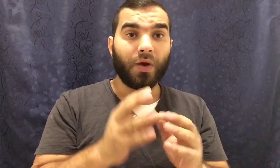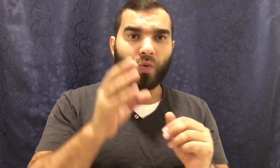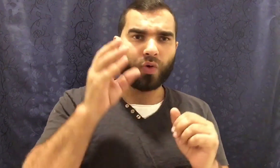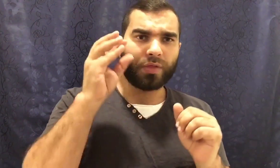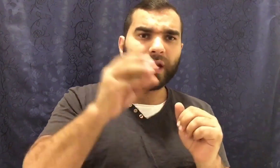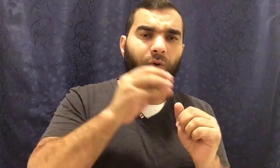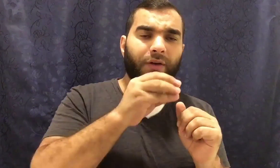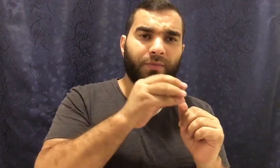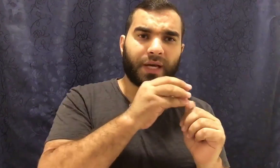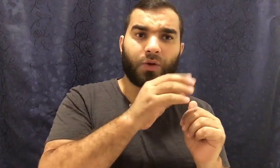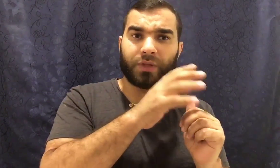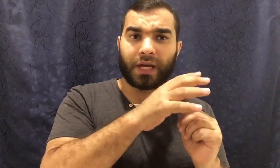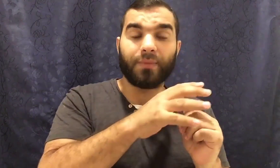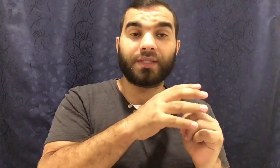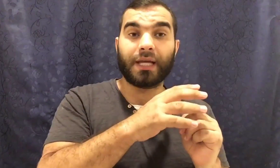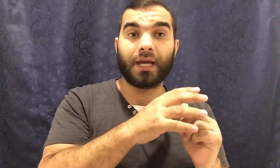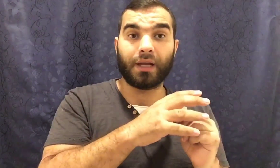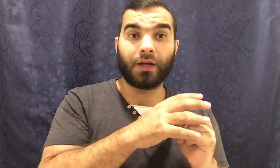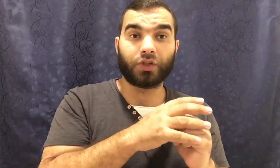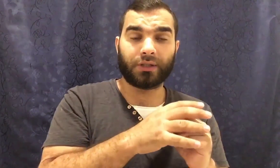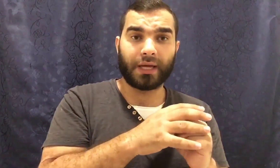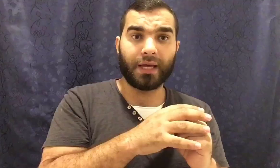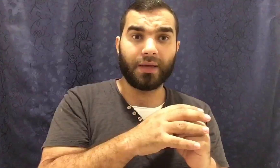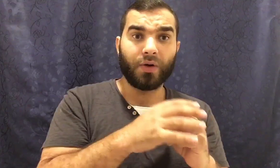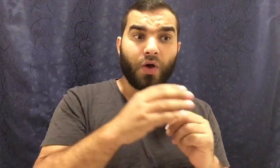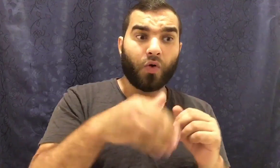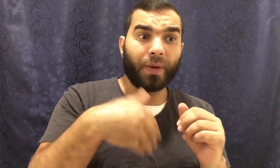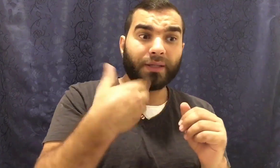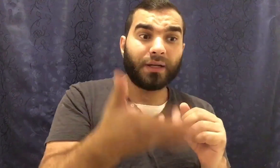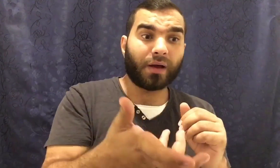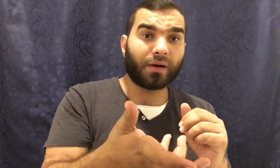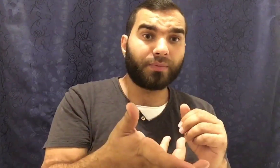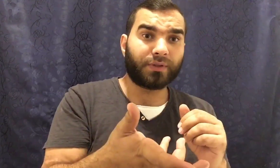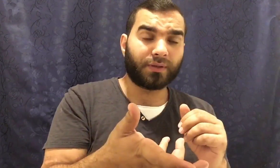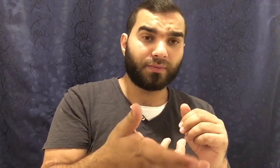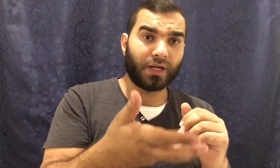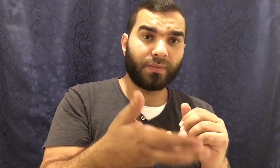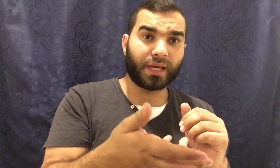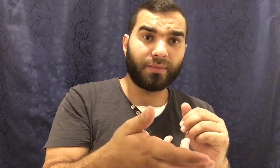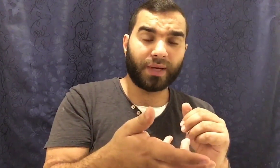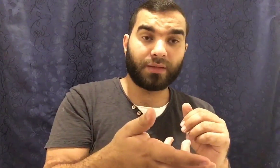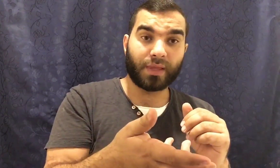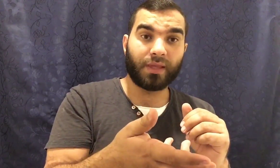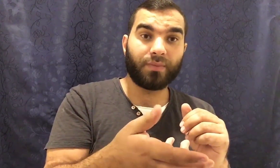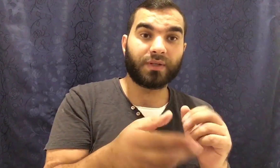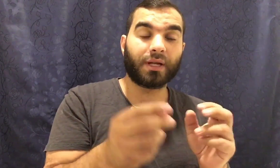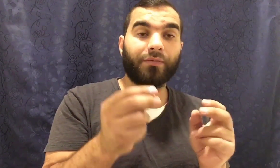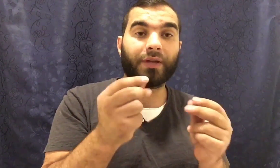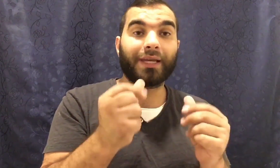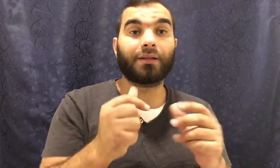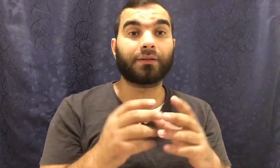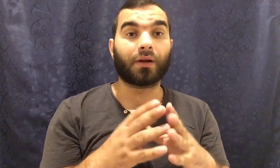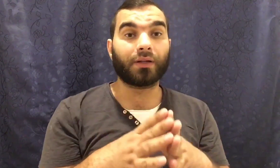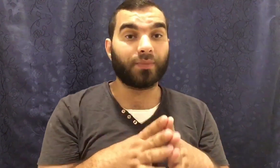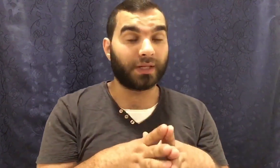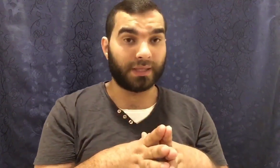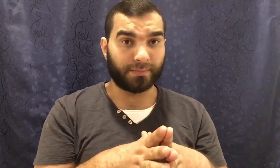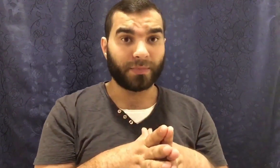وظل واقف مكانه بتاع خمس دقائق الى عشر دقائق وبعدين قربت من المكان بعد ما الذئب انصرف فلقيت كطرات من الدم